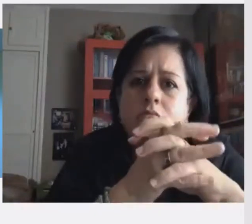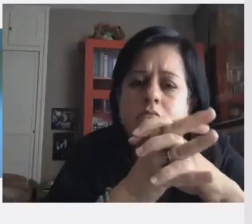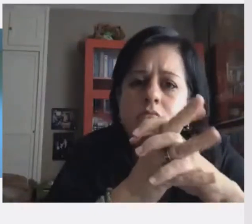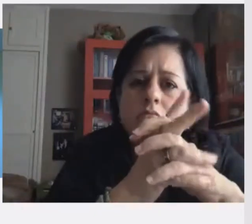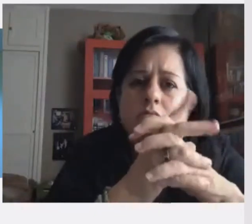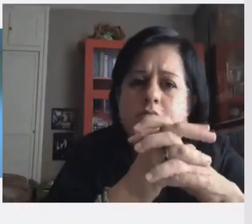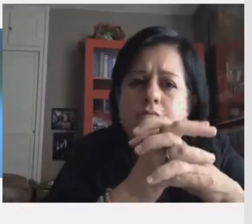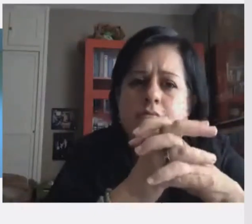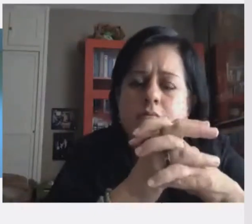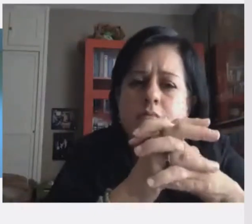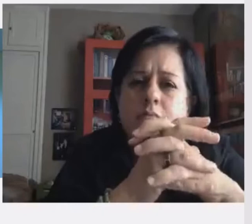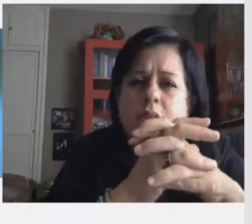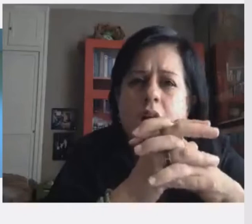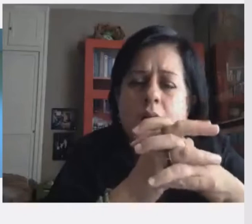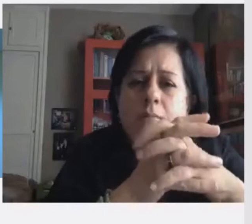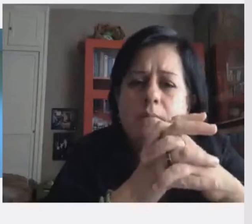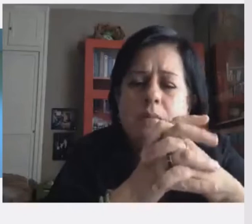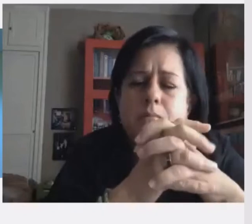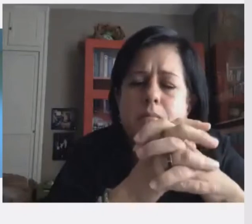есть свои преимущества.